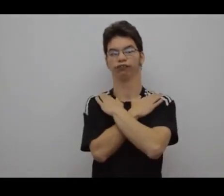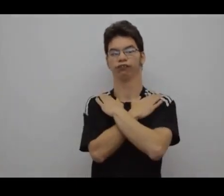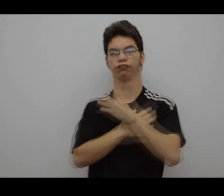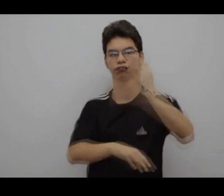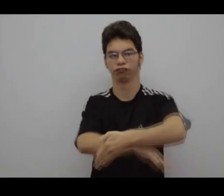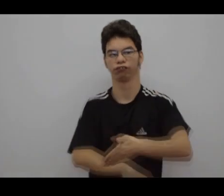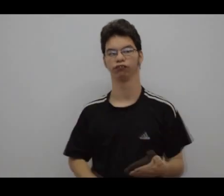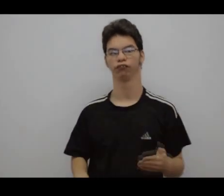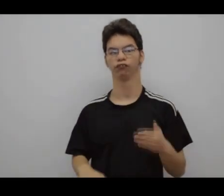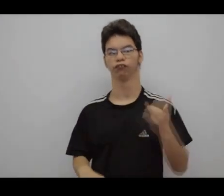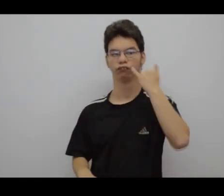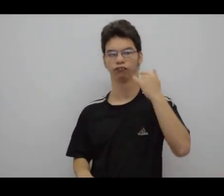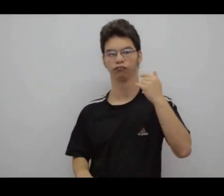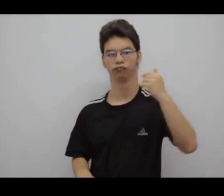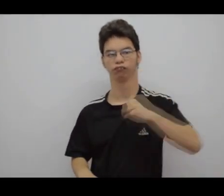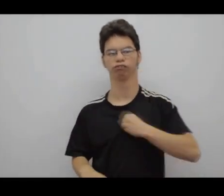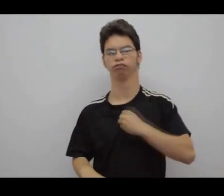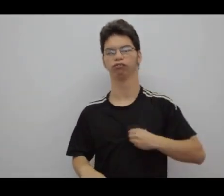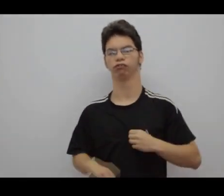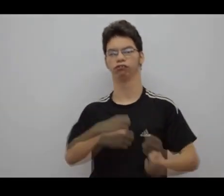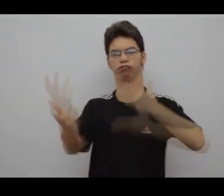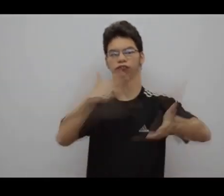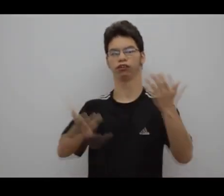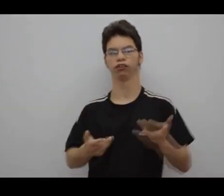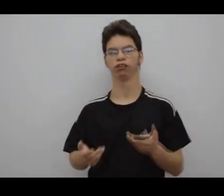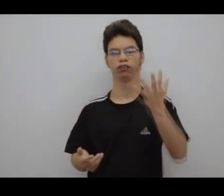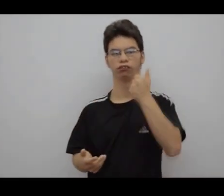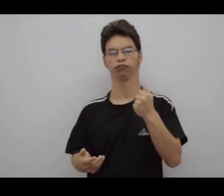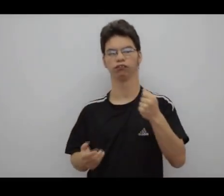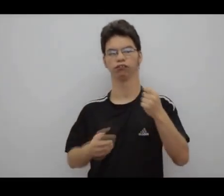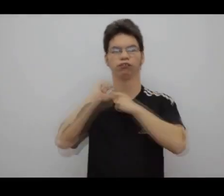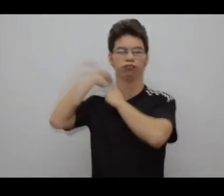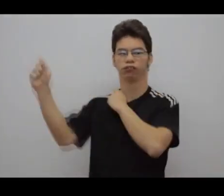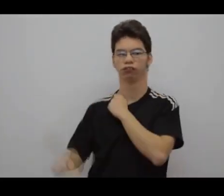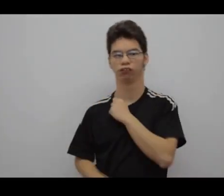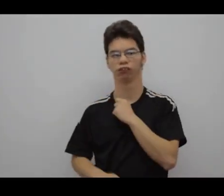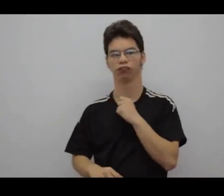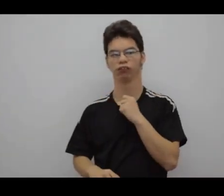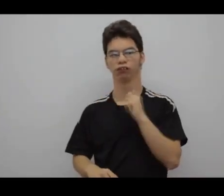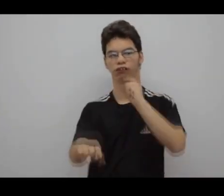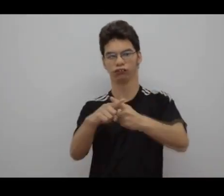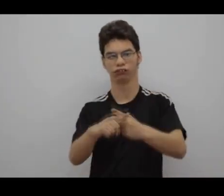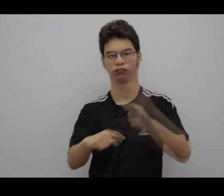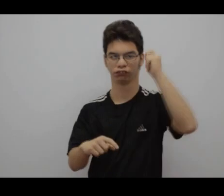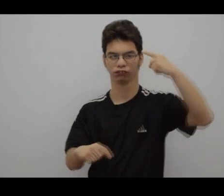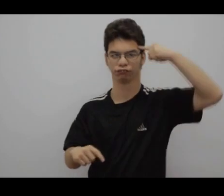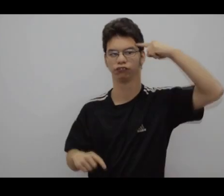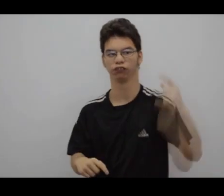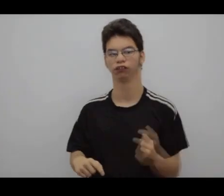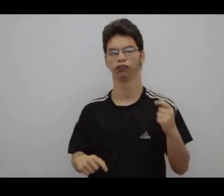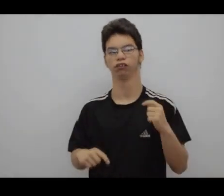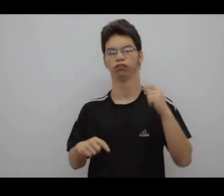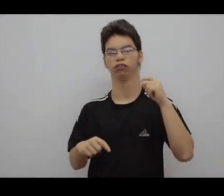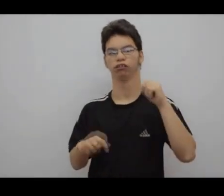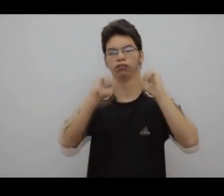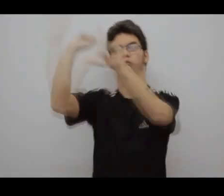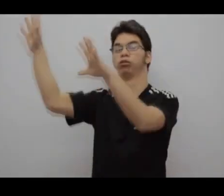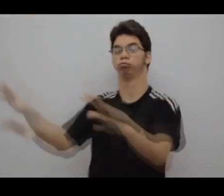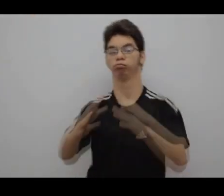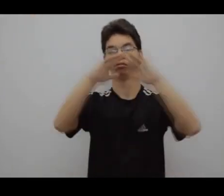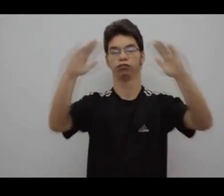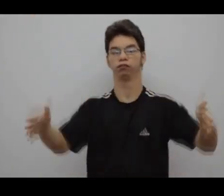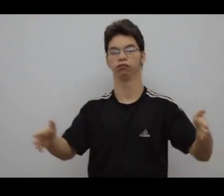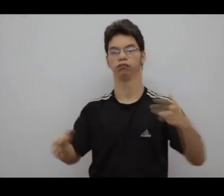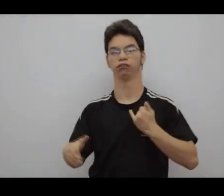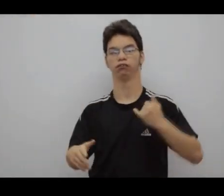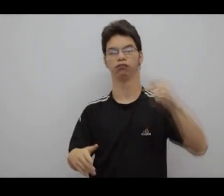fuego en un tiro. Cuando mata a la última de sus víctimas, Jesualdo Jordán, un niño de 3 años, lo ahorca, lo remata con